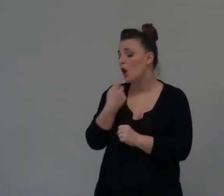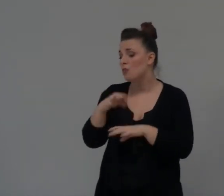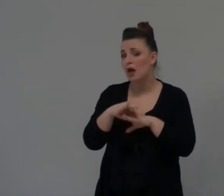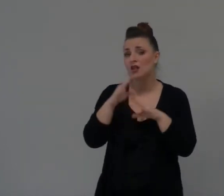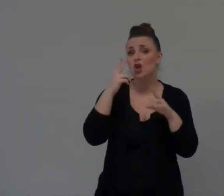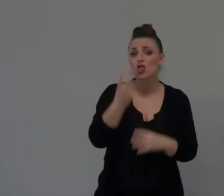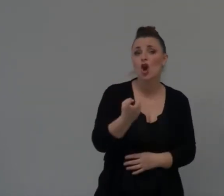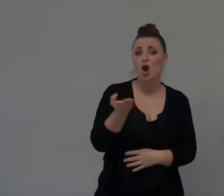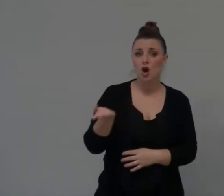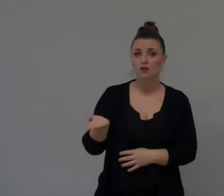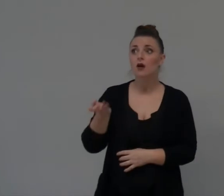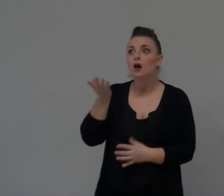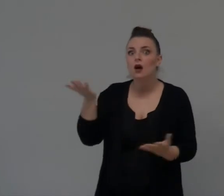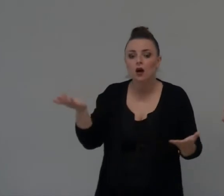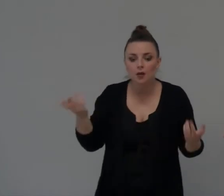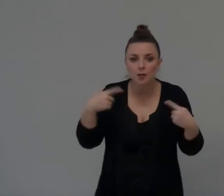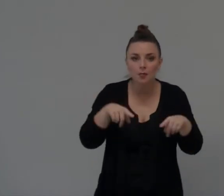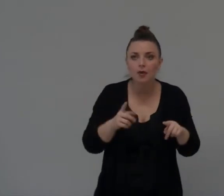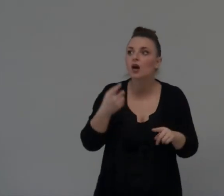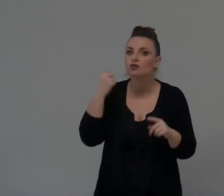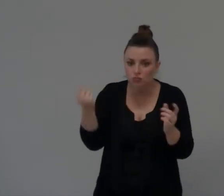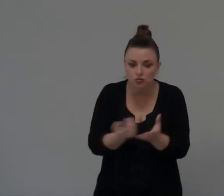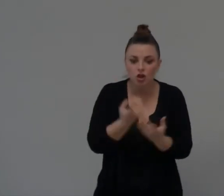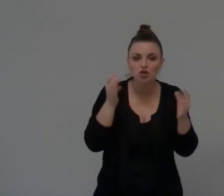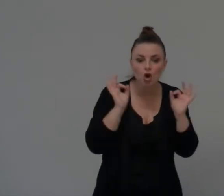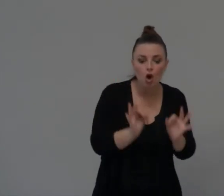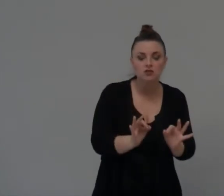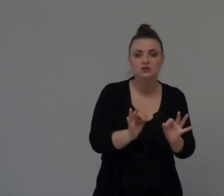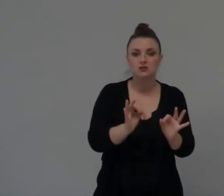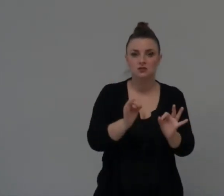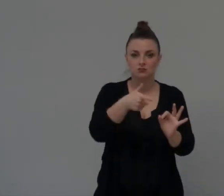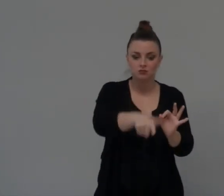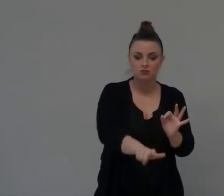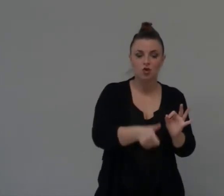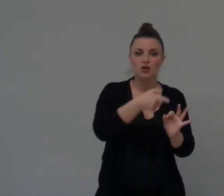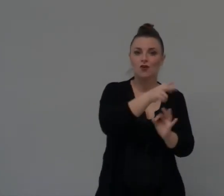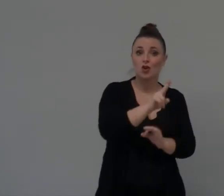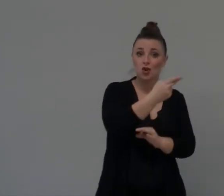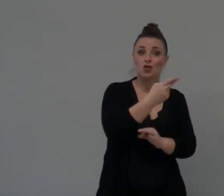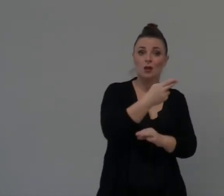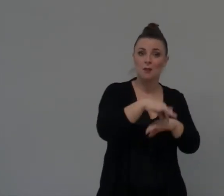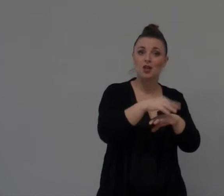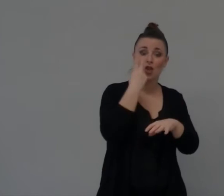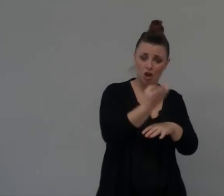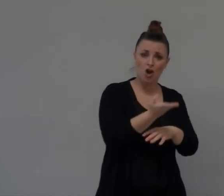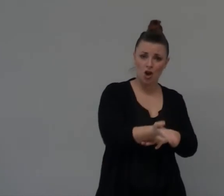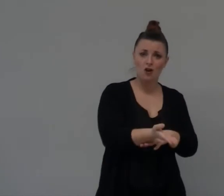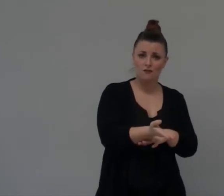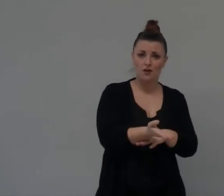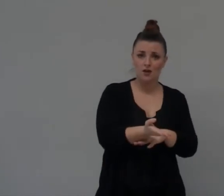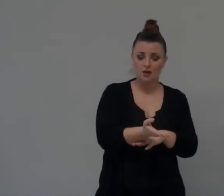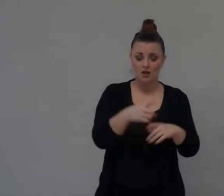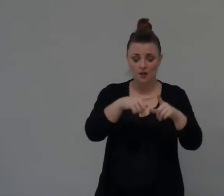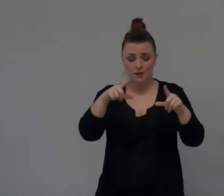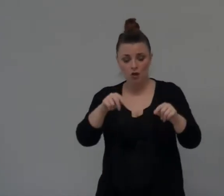No Che pregato Il Signore Svode Al capitolo 2 Ruth Aveva pregato